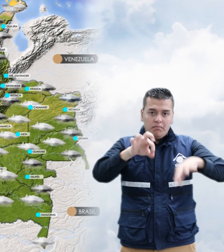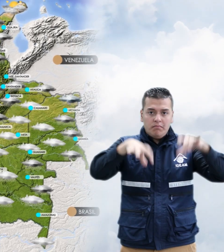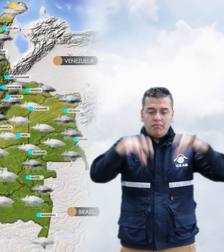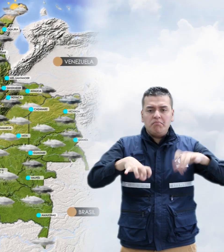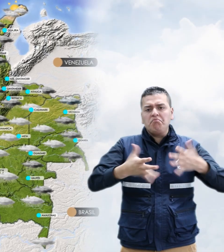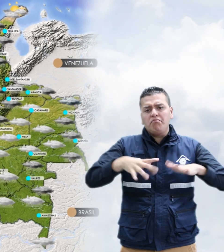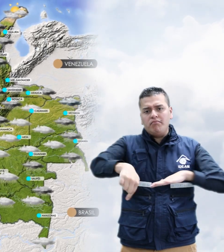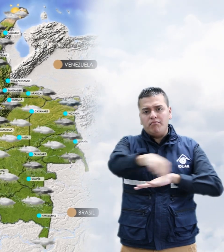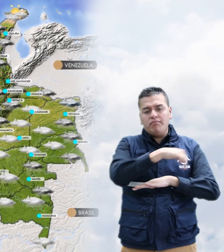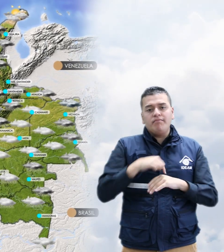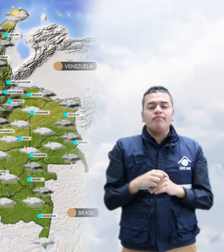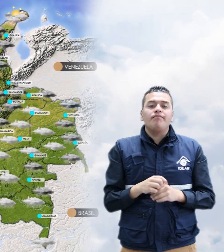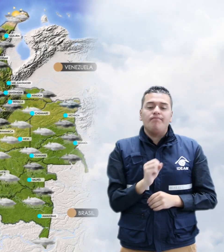dispersas al oriente de Caquetá.